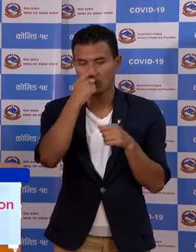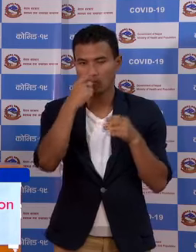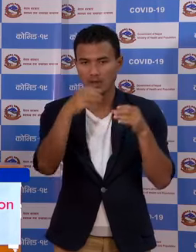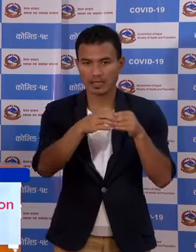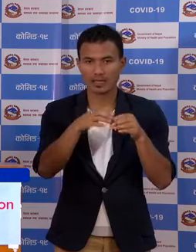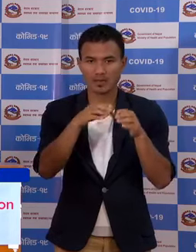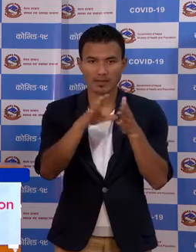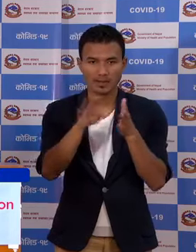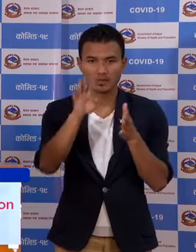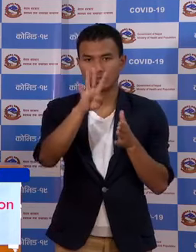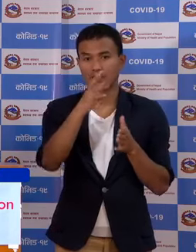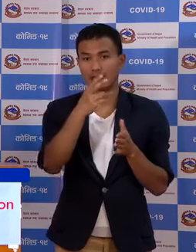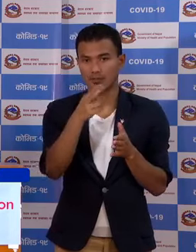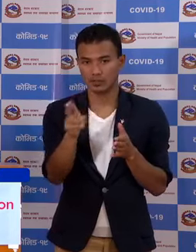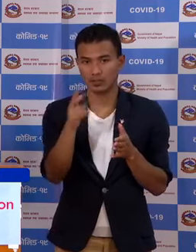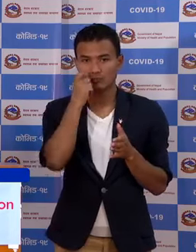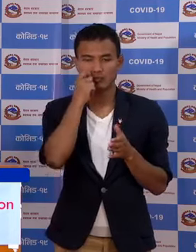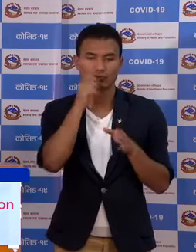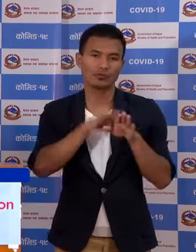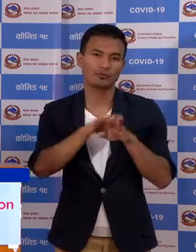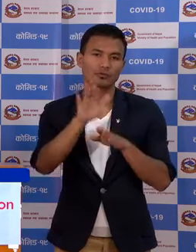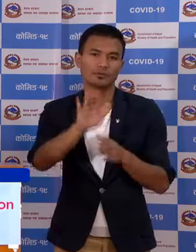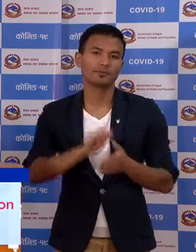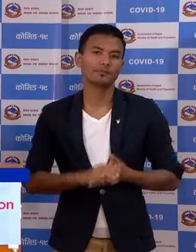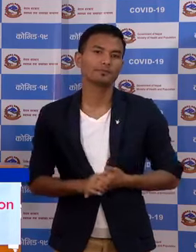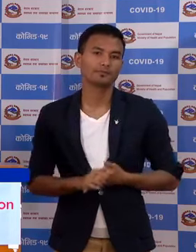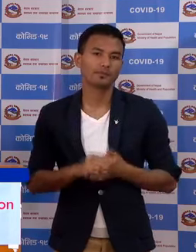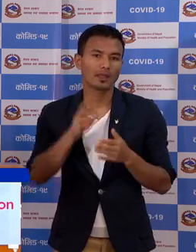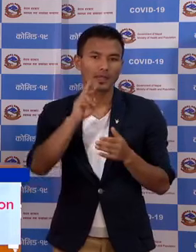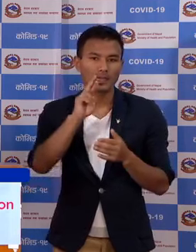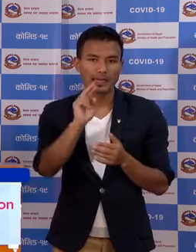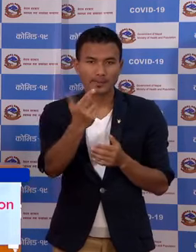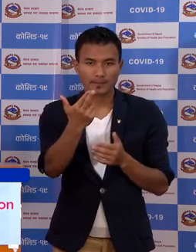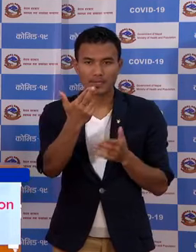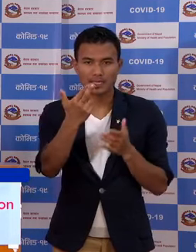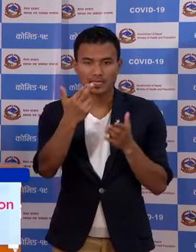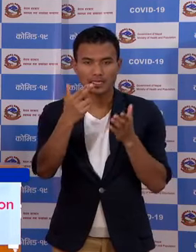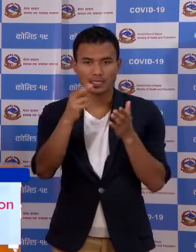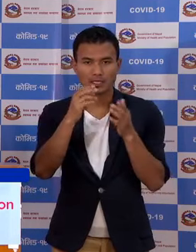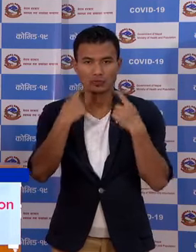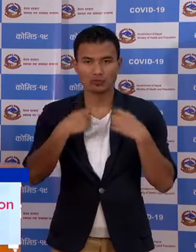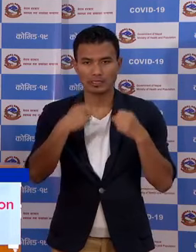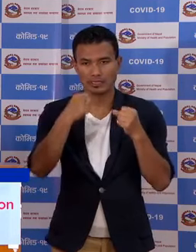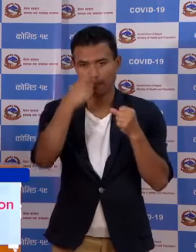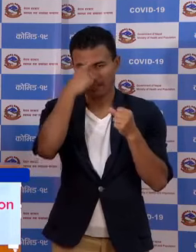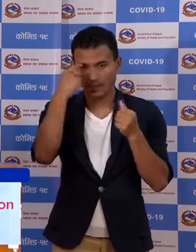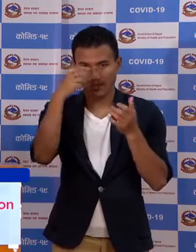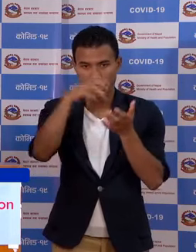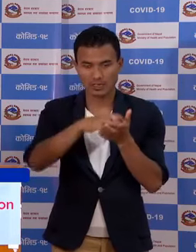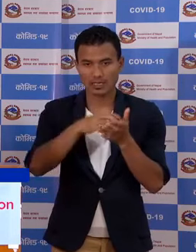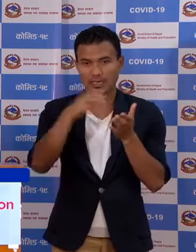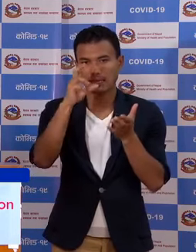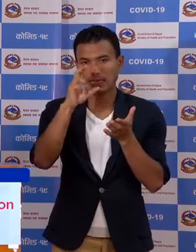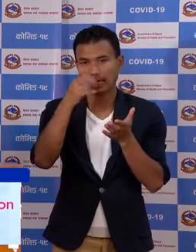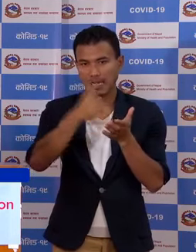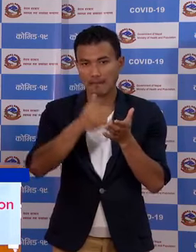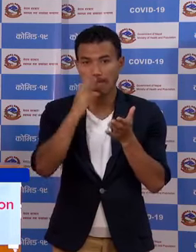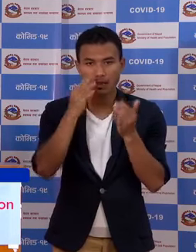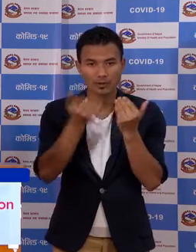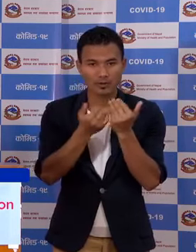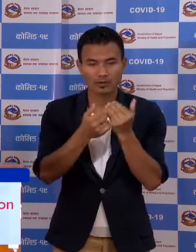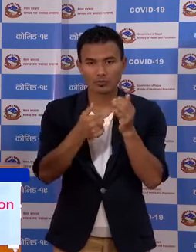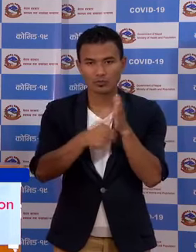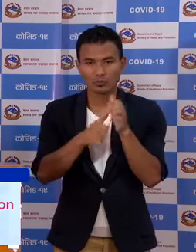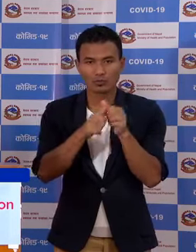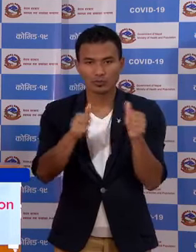चार जना पुरुस नोंचा। रात्ती स्वास्त विज्यान पर्तिस्टाइन दांग मा बगला